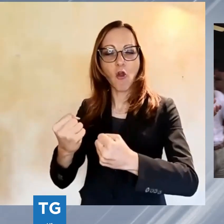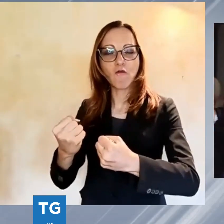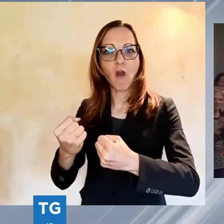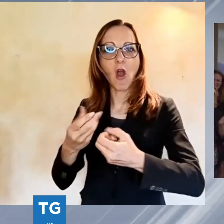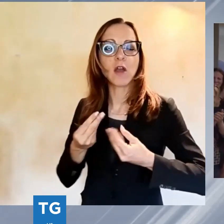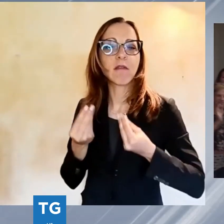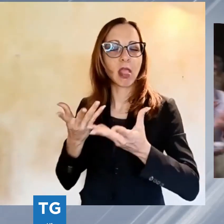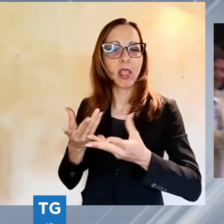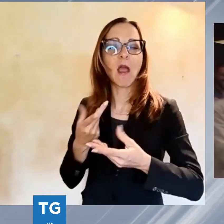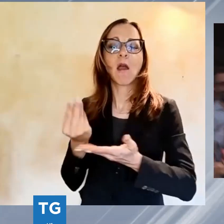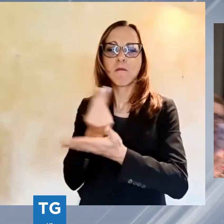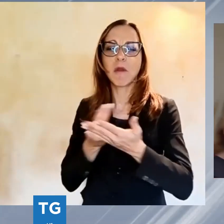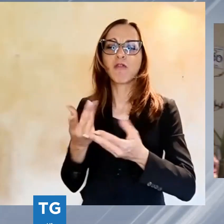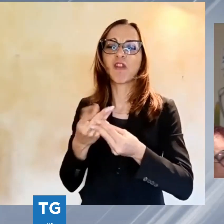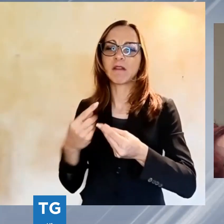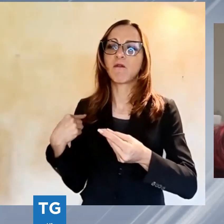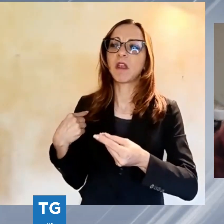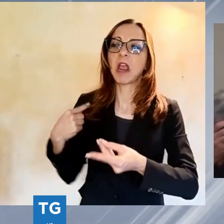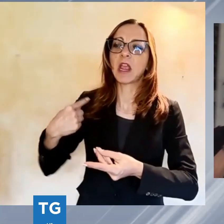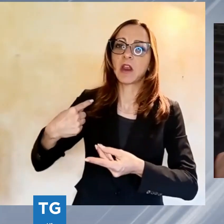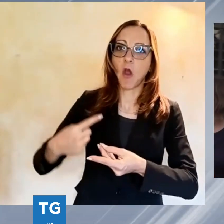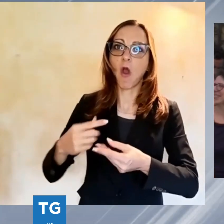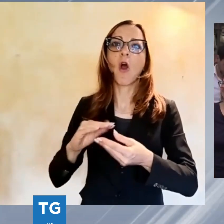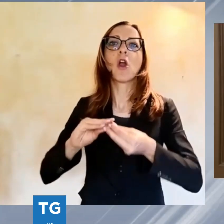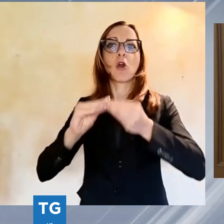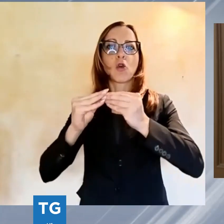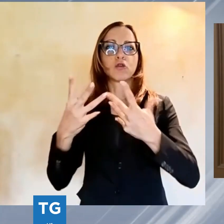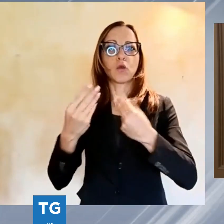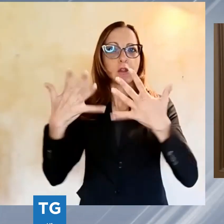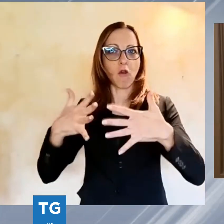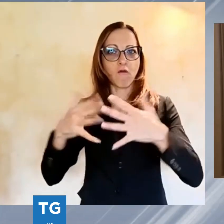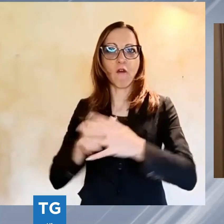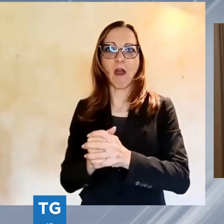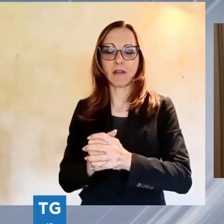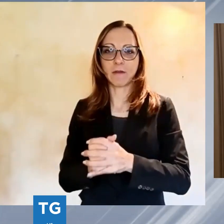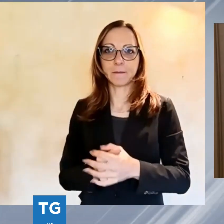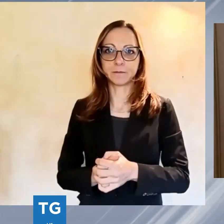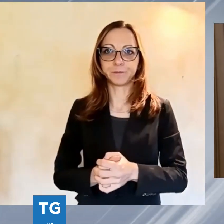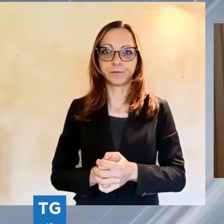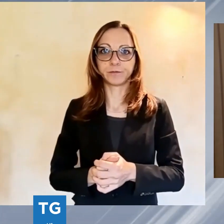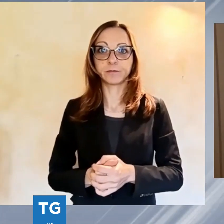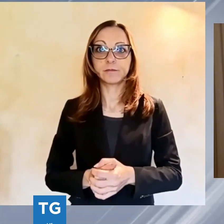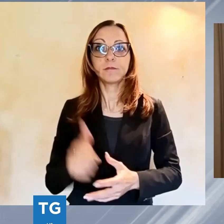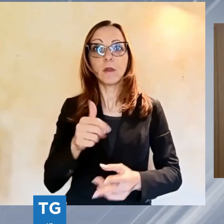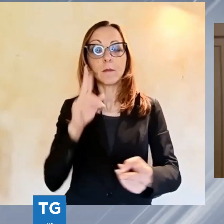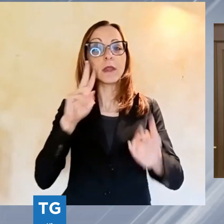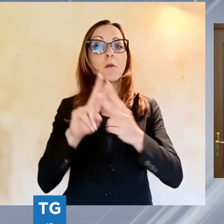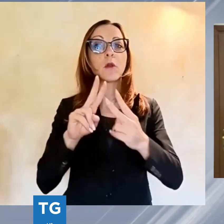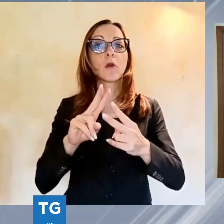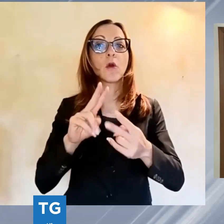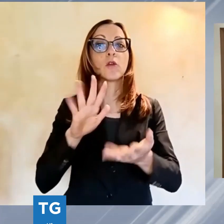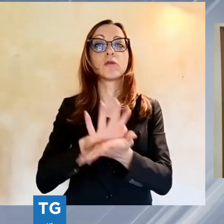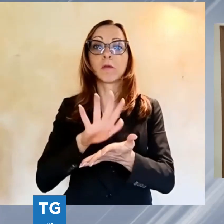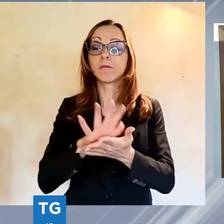costruito insieme alla nostra comunità in questi mesi. E nel primo incontro con la stampa, con indosso la fascia tricolore,